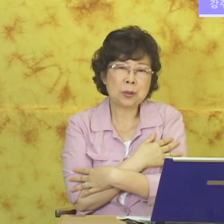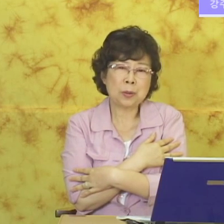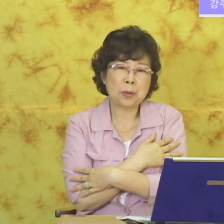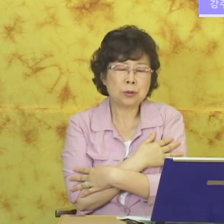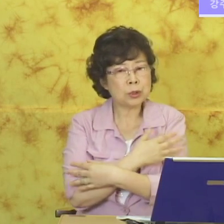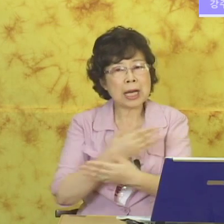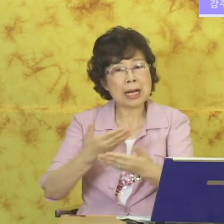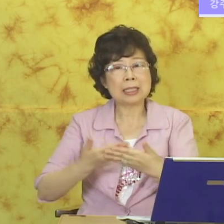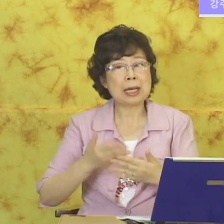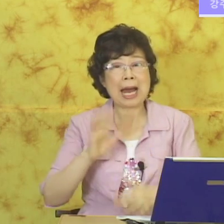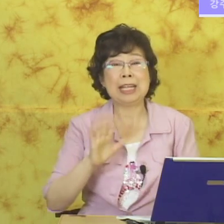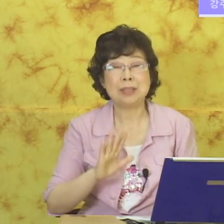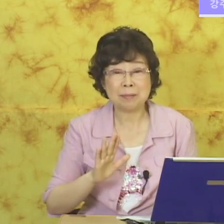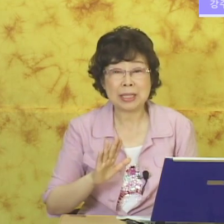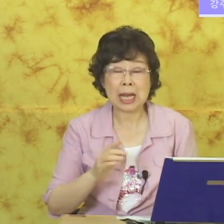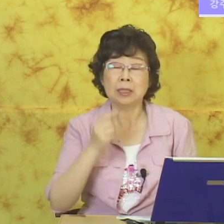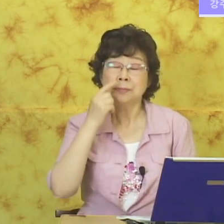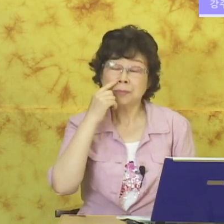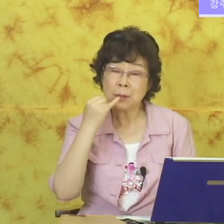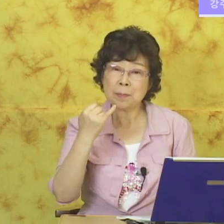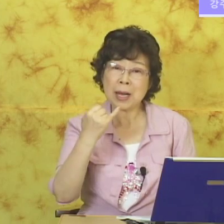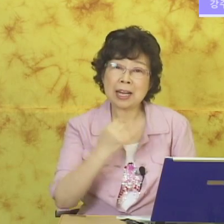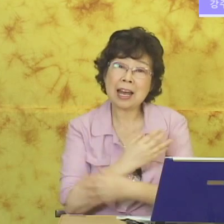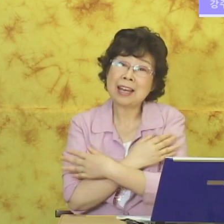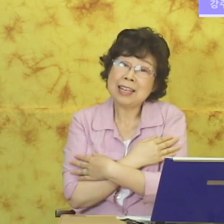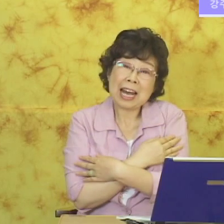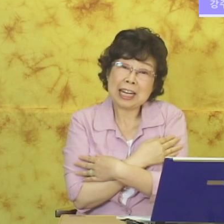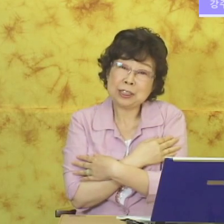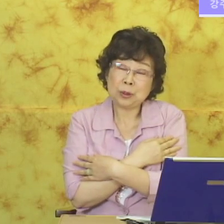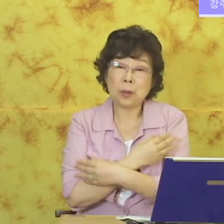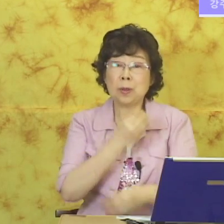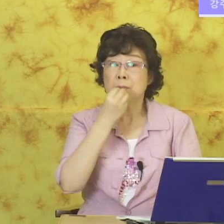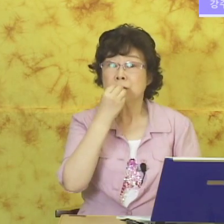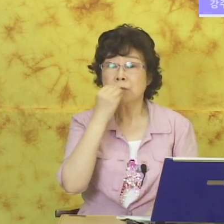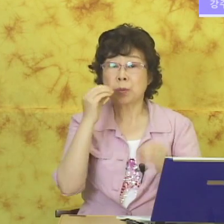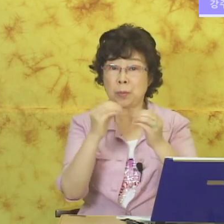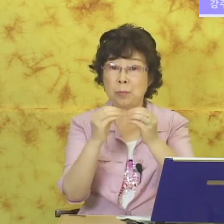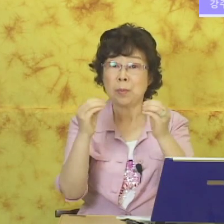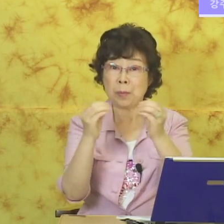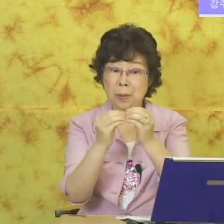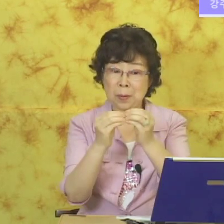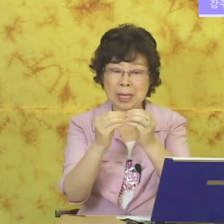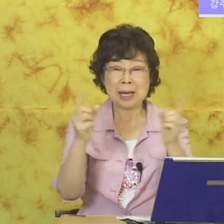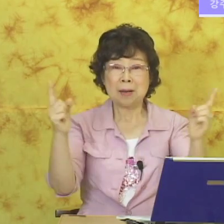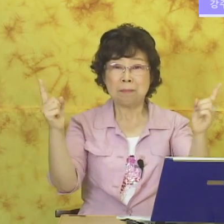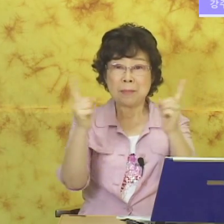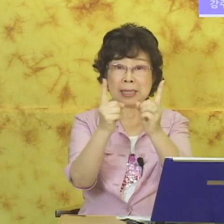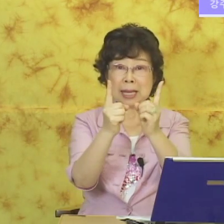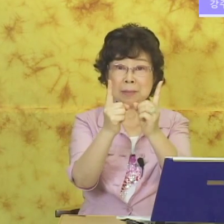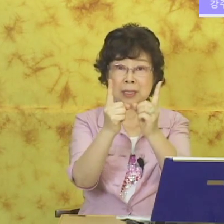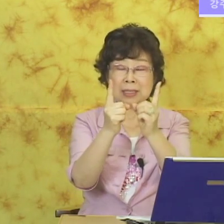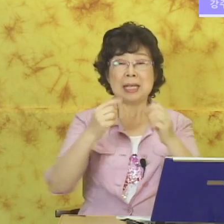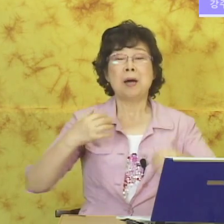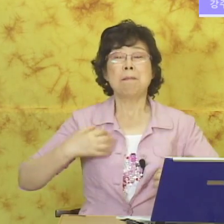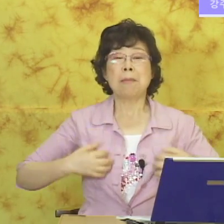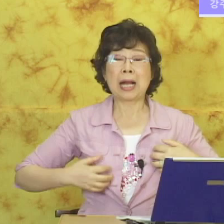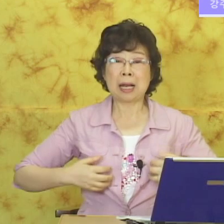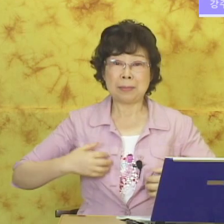줘도 주다 라는 거 안 해도 됩니다. 엄마가 안아줘도 뽀뽀뽀. 뽀뽀뽀. 만나면 반갑